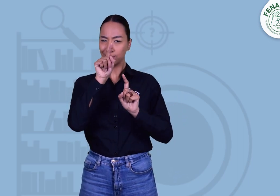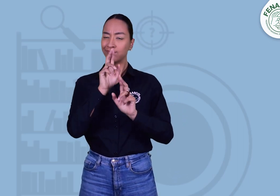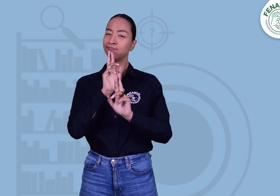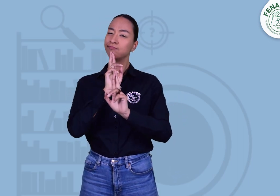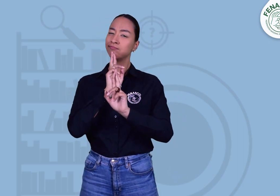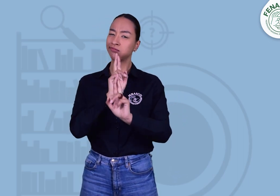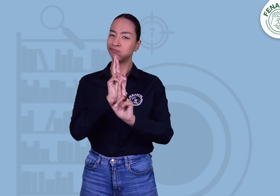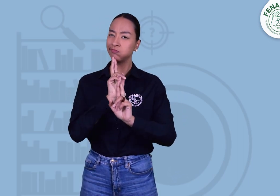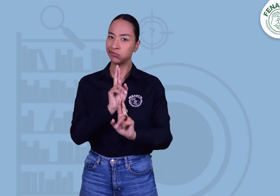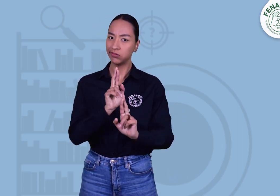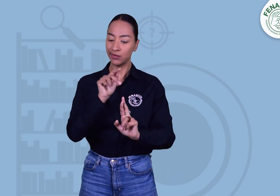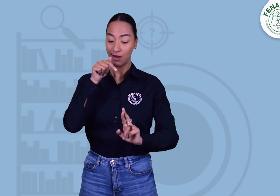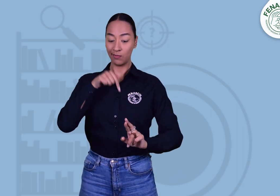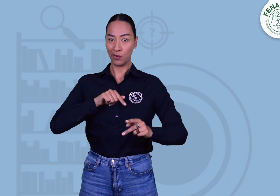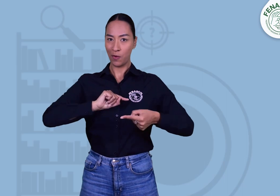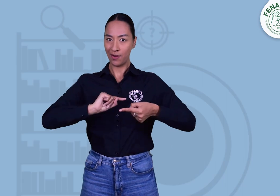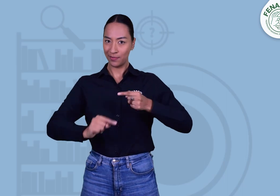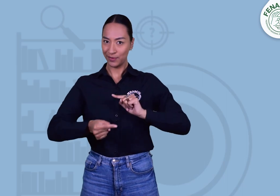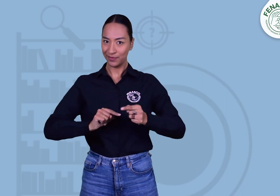respuestas en los comentarios. ¡Adelante!